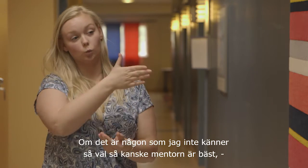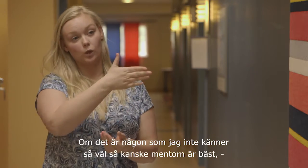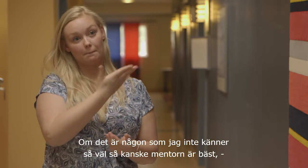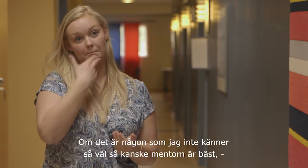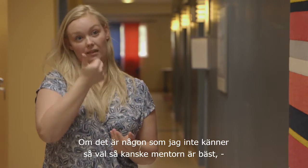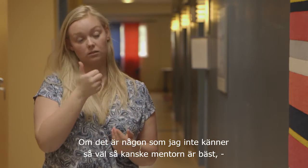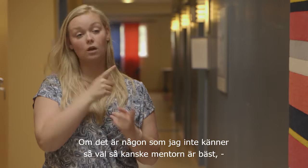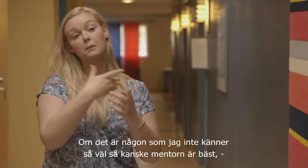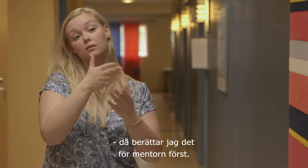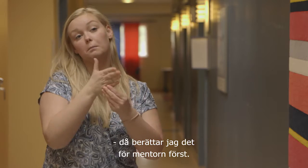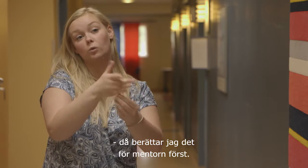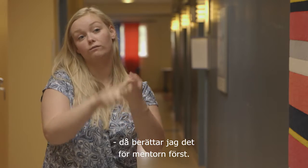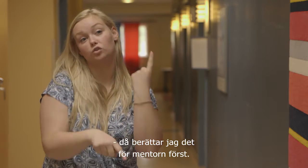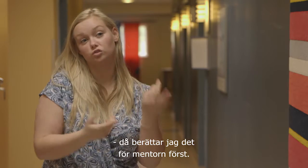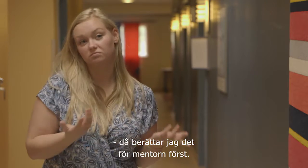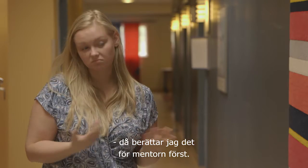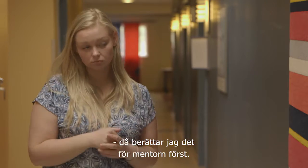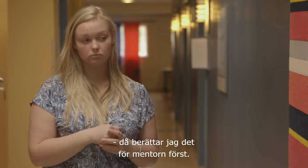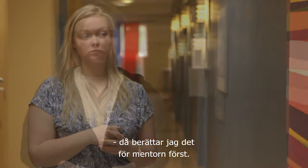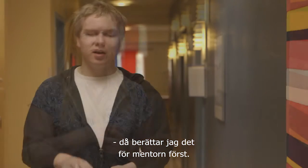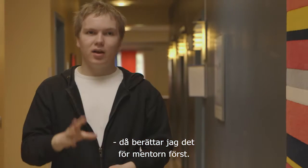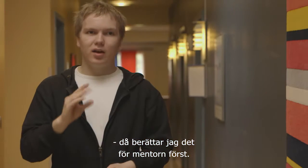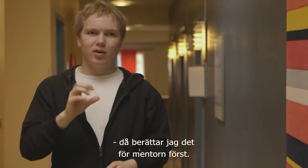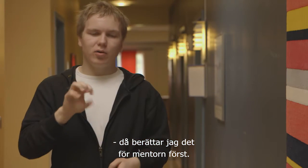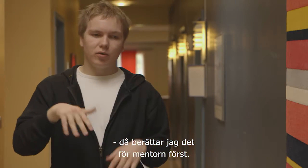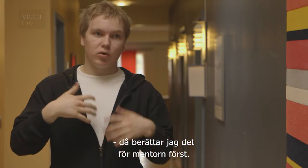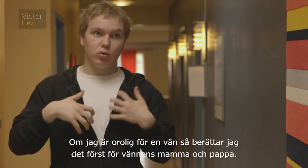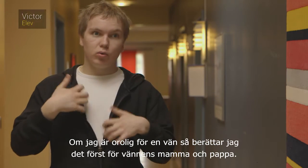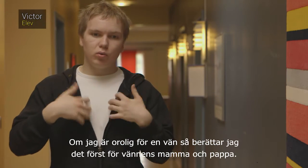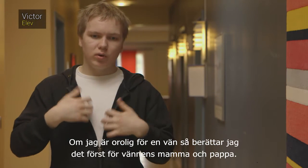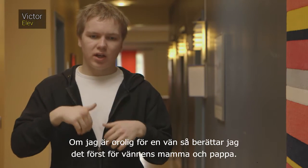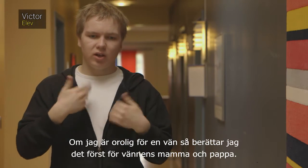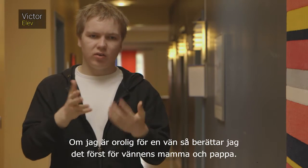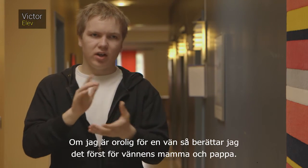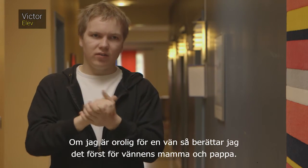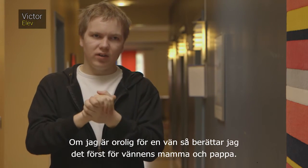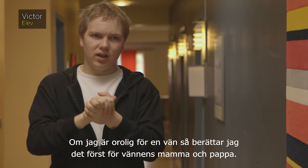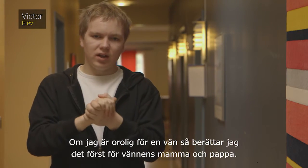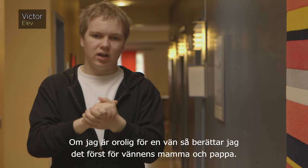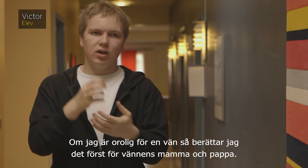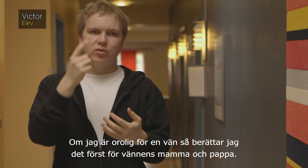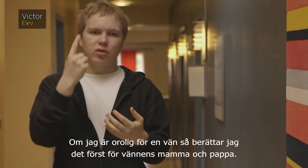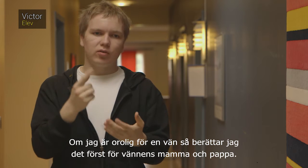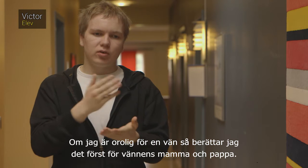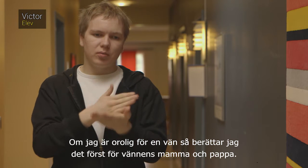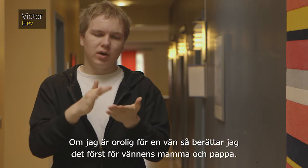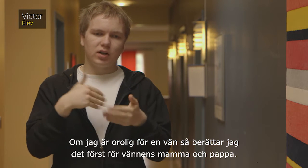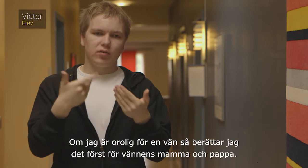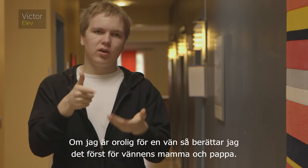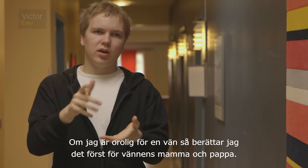är bäst. Då berättar jag det för mentorn först. Om jag är orolig för en vän, så berättar